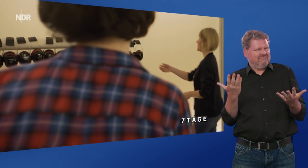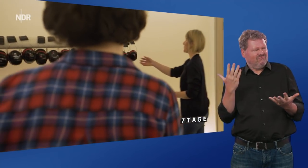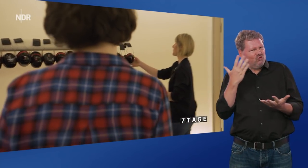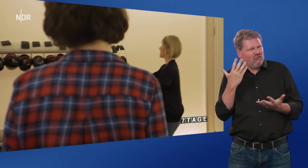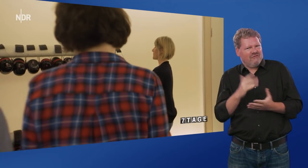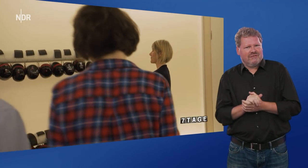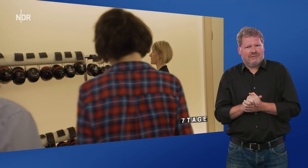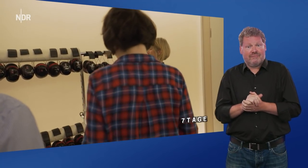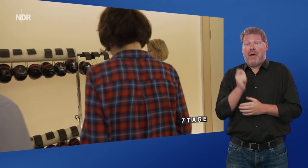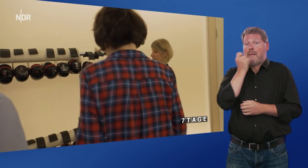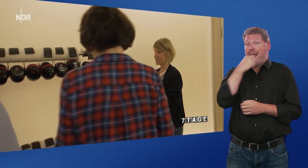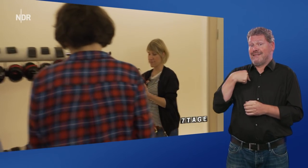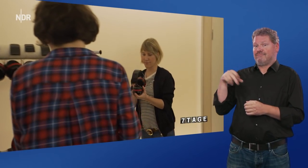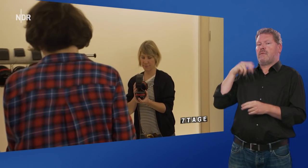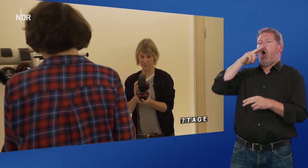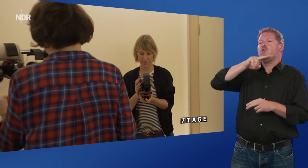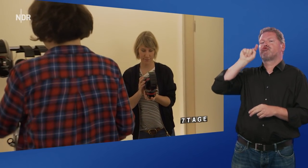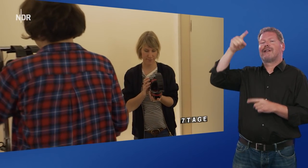Bella und ich gehen zur Ausstellung Dialog im Stillen.